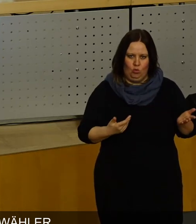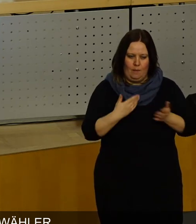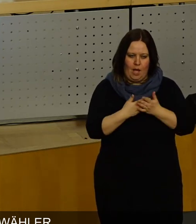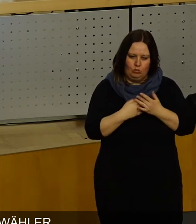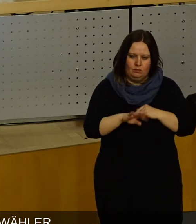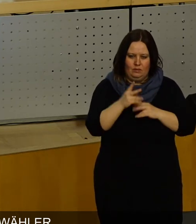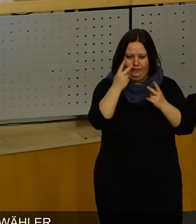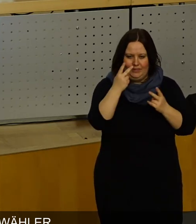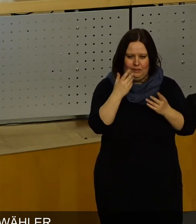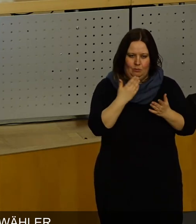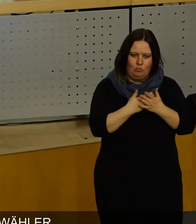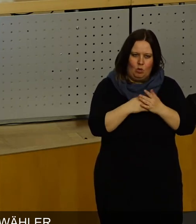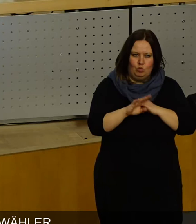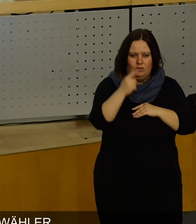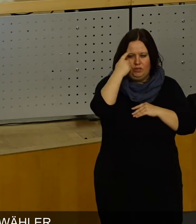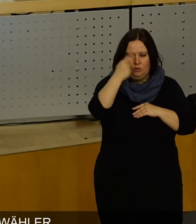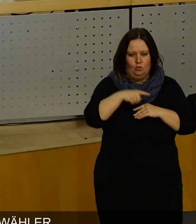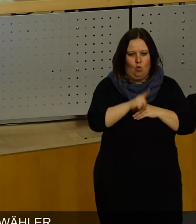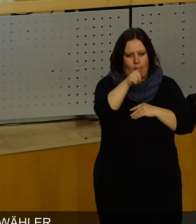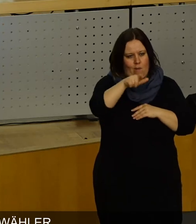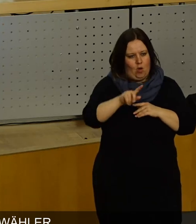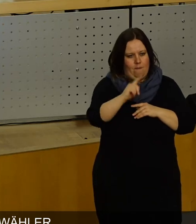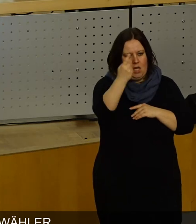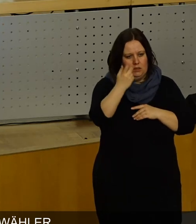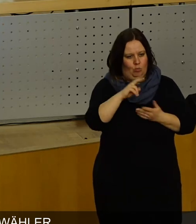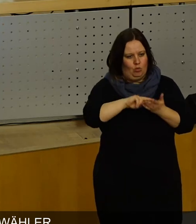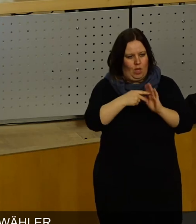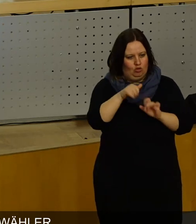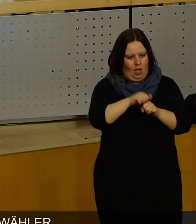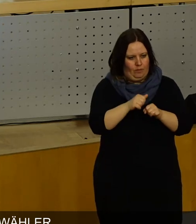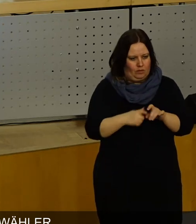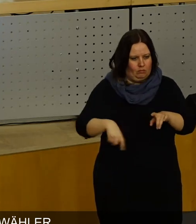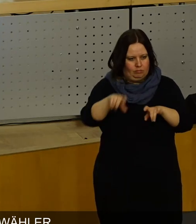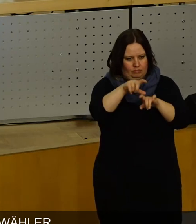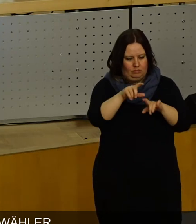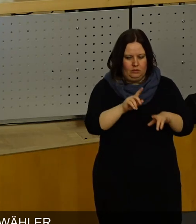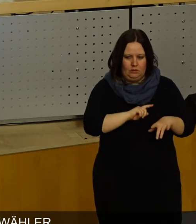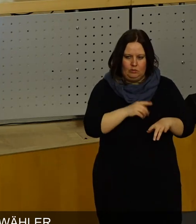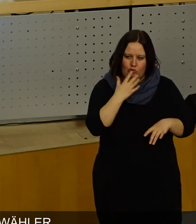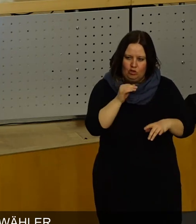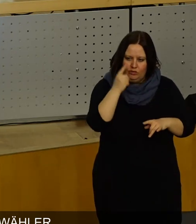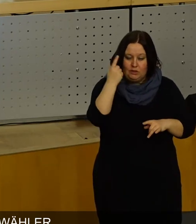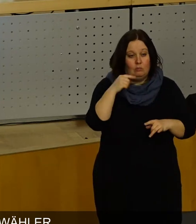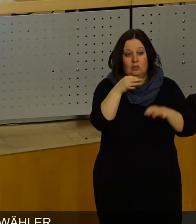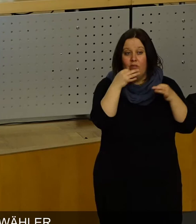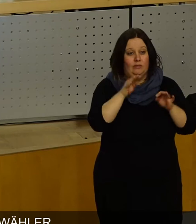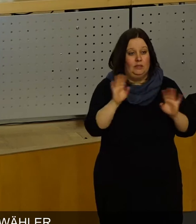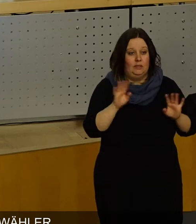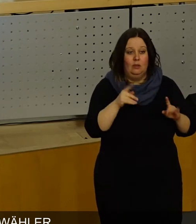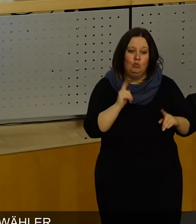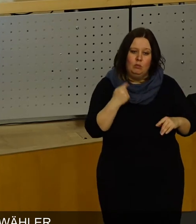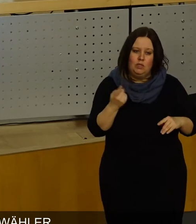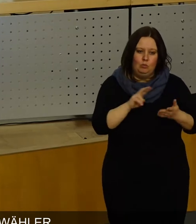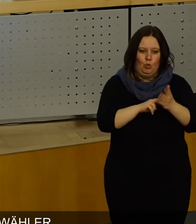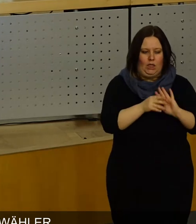uns hier darum, dass wir ja bedenken müssen, der Oberbürgermeister wird in ein politisches Amt gewählt. Ich will damit nicht sagen, dass der nicht qualifiziert sein muss, aber der